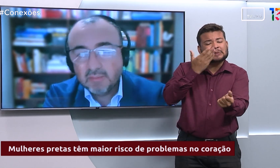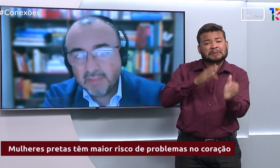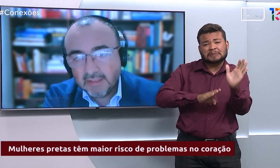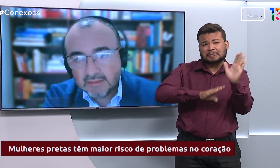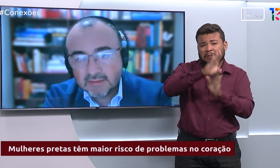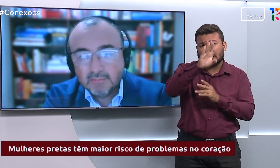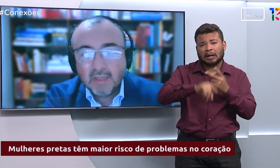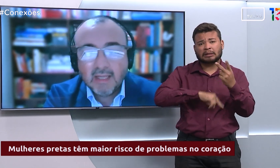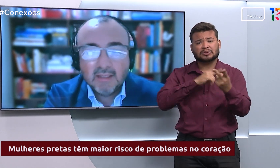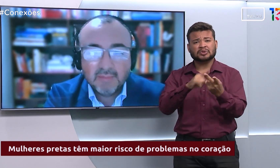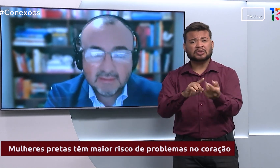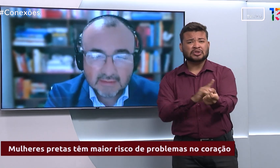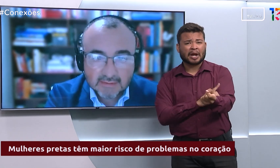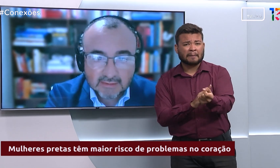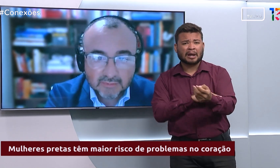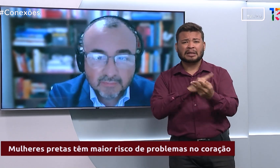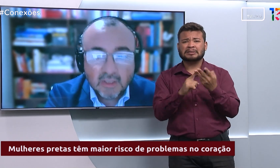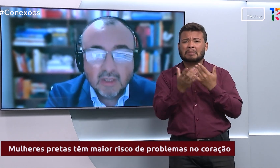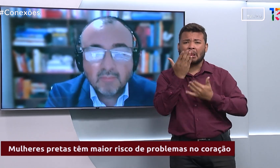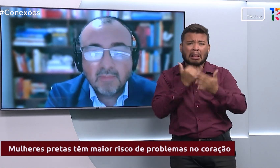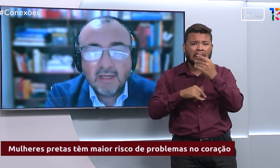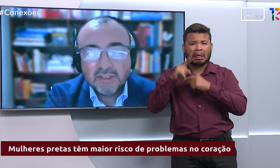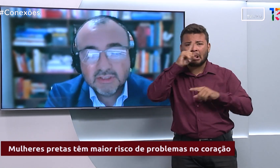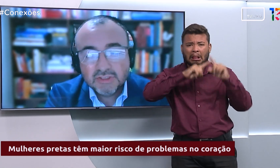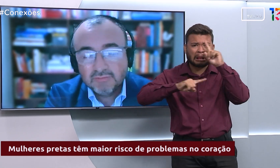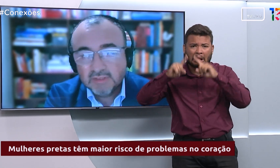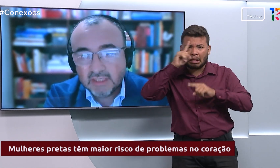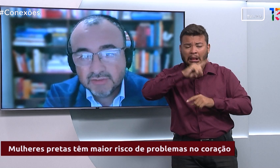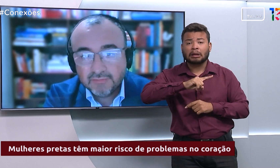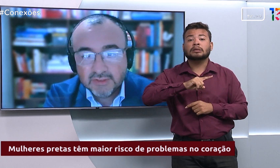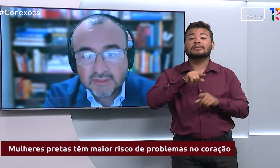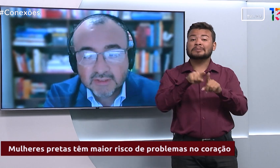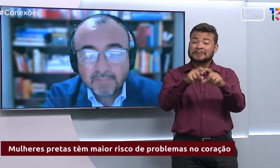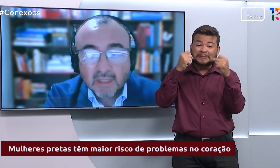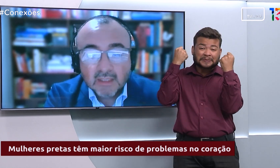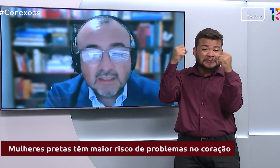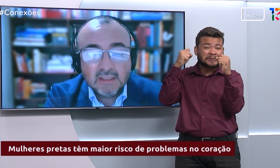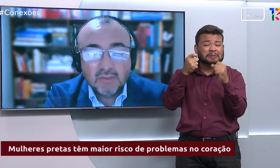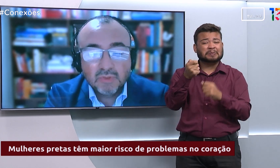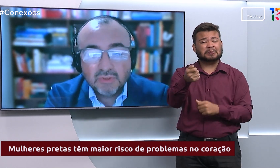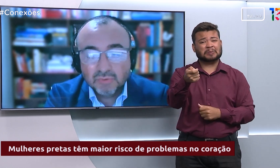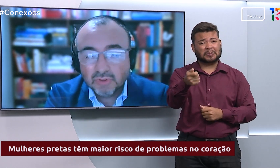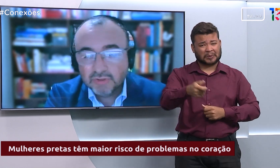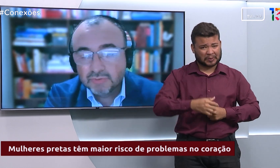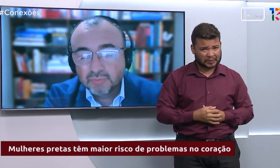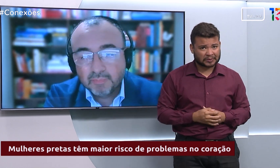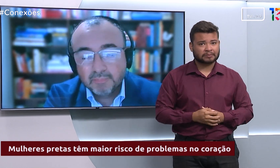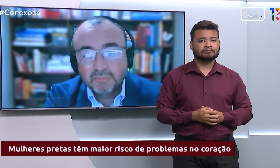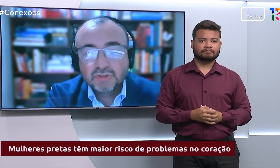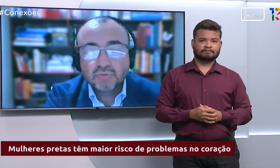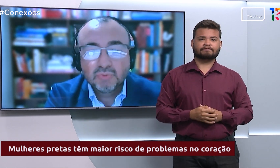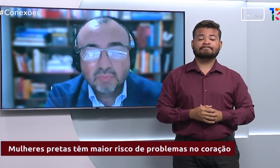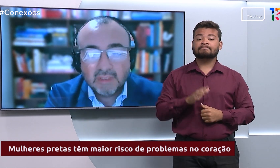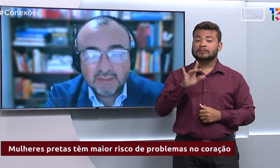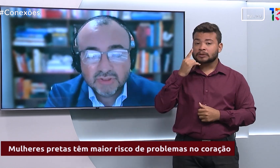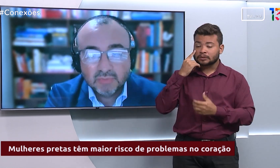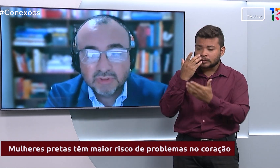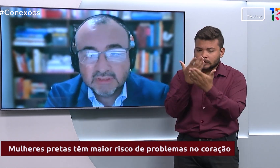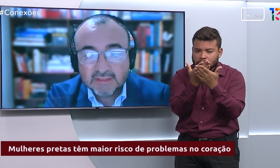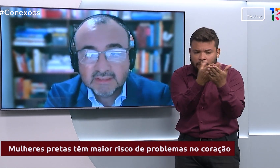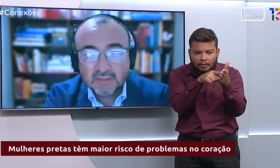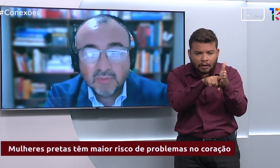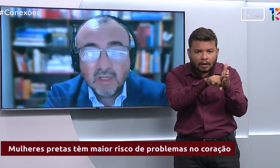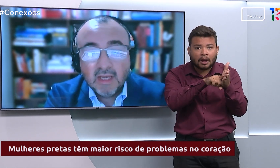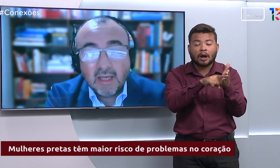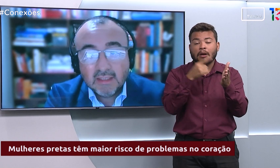diabetes, má alimentação, baixa atividade física e o que o nosso estudo mais chamou